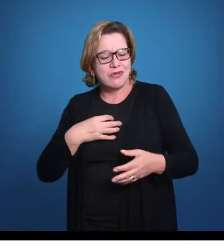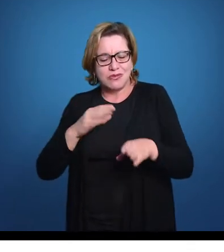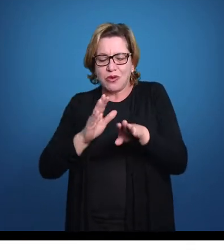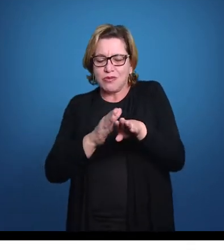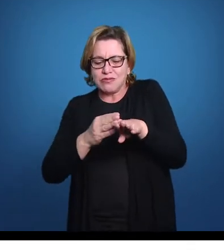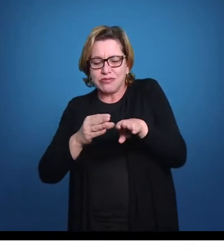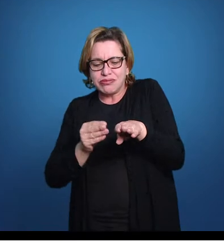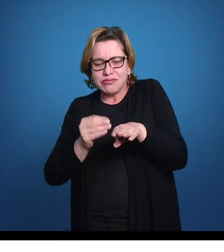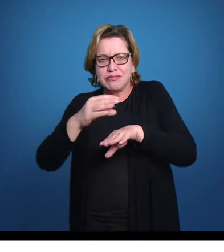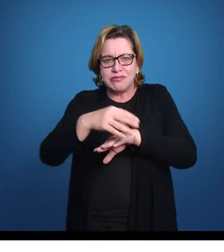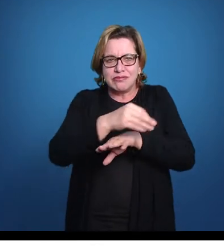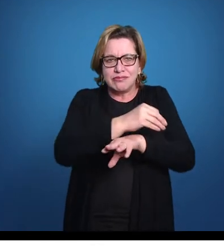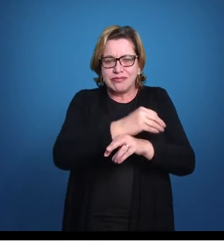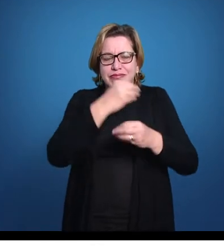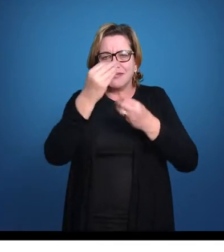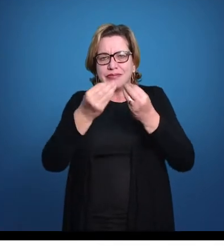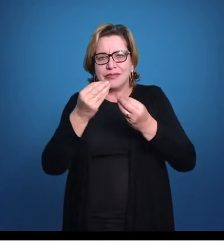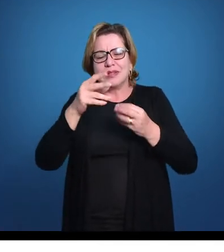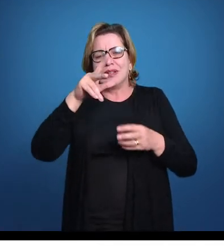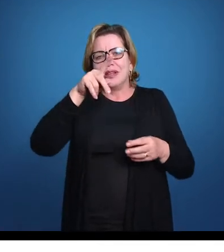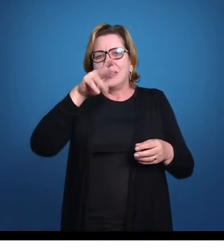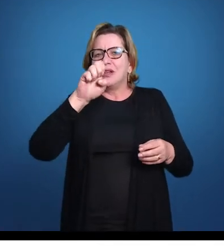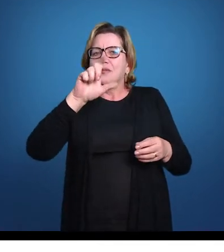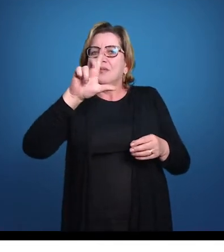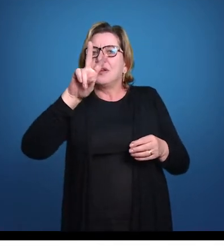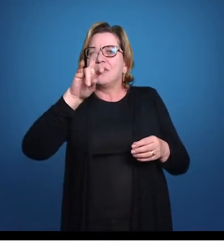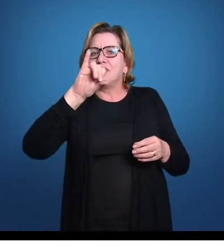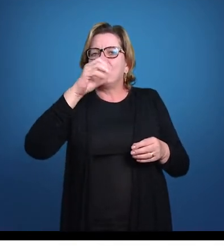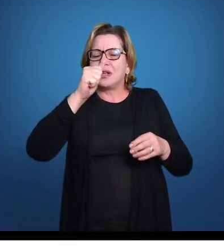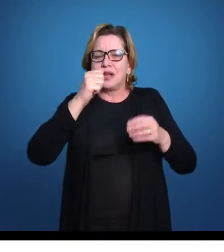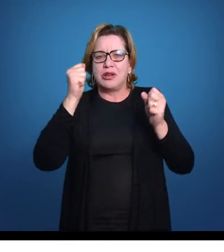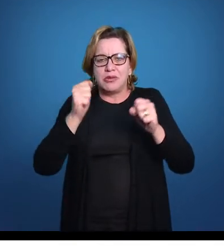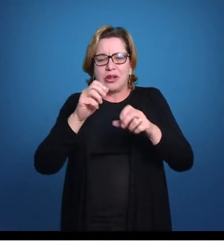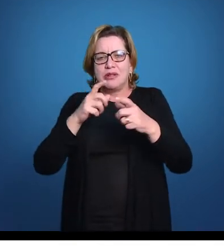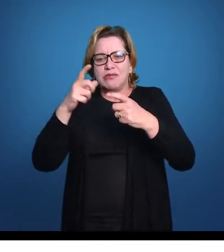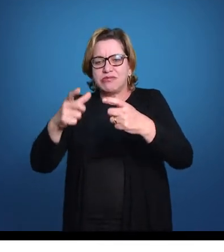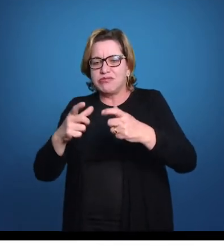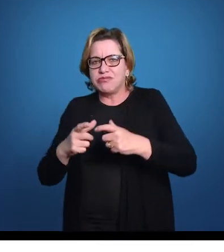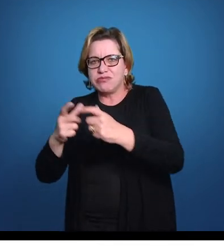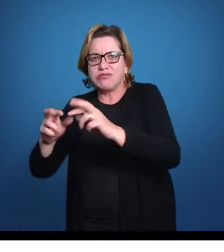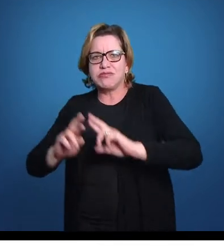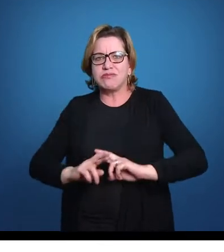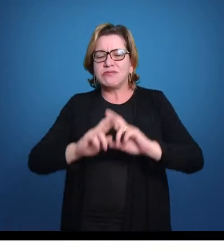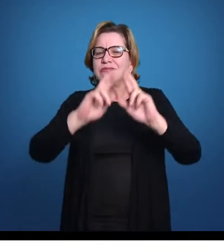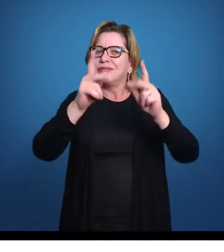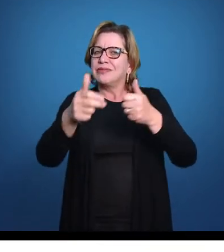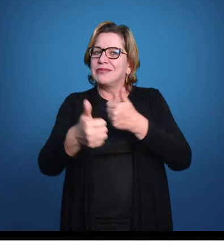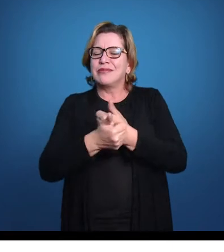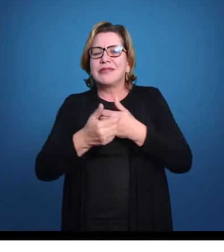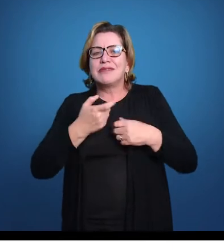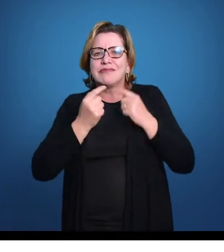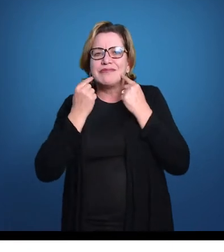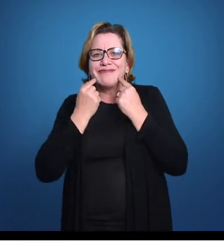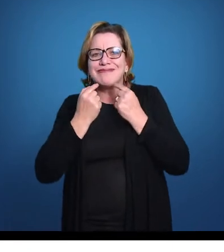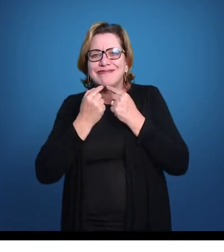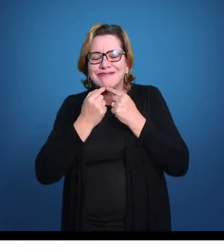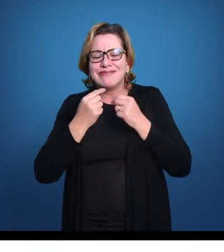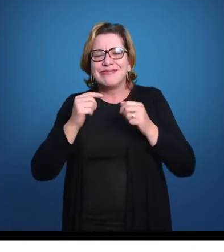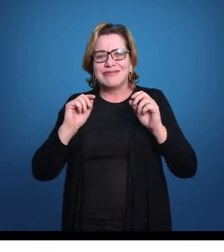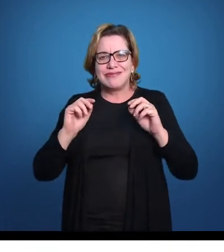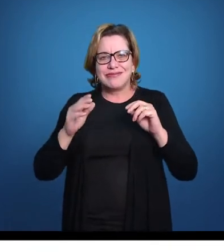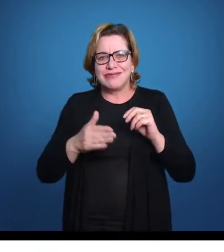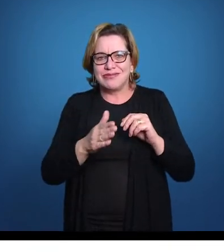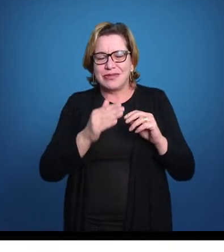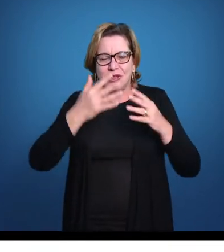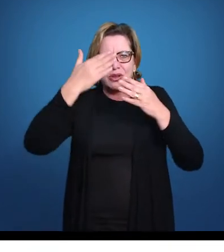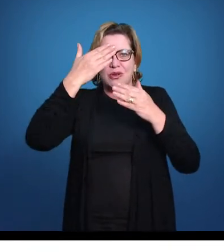nadadeira pélvica ali que pode estar desde lá próximo à cloaca do animal até próximo ao queixo do animal. Ela pode, todo